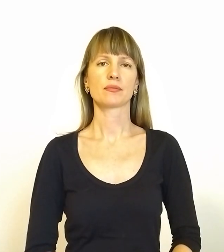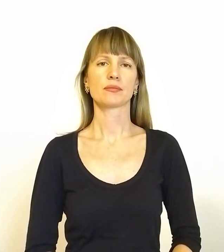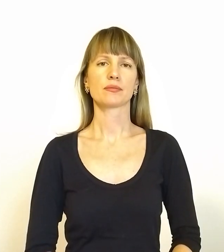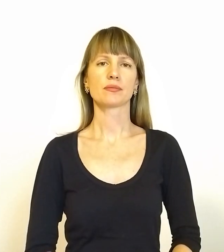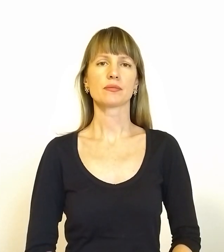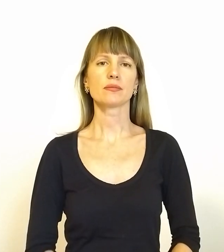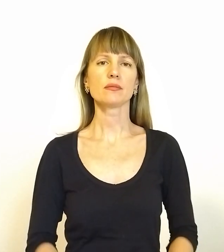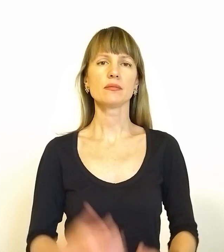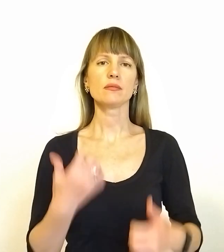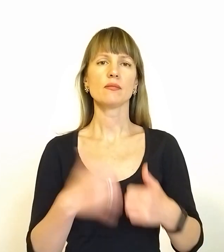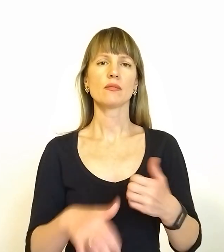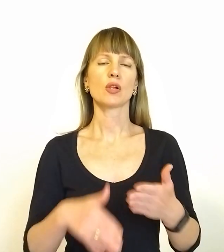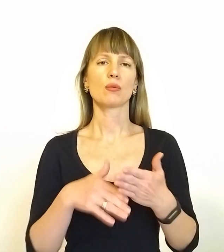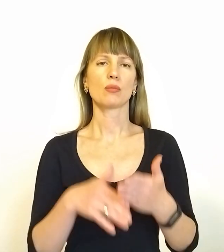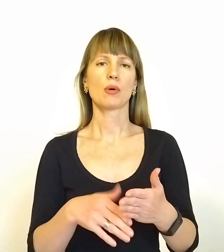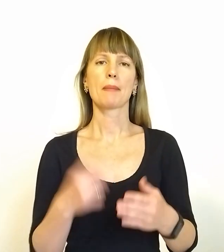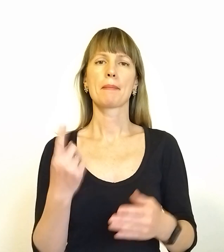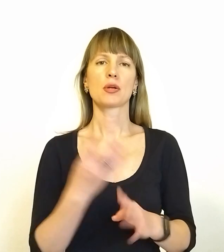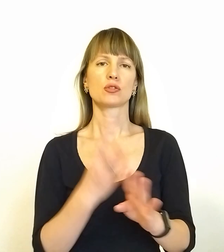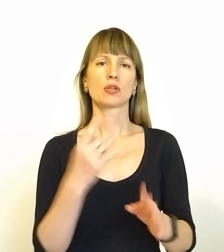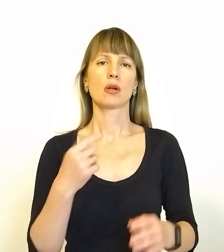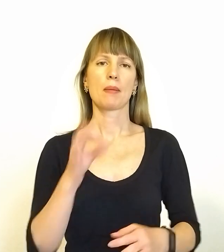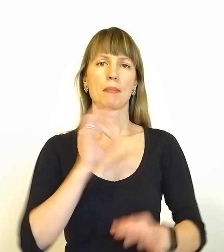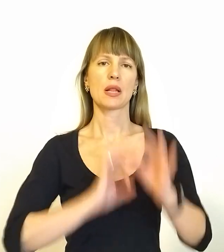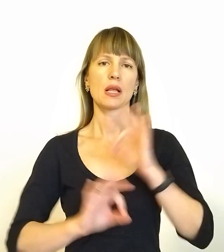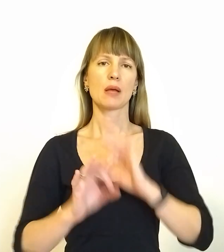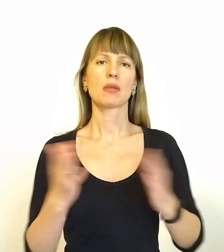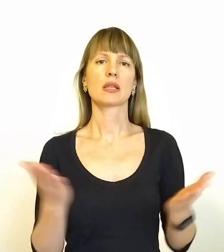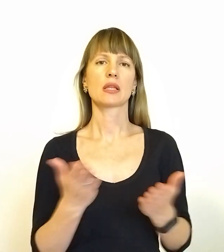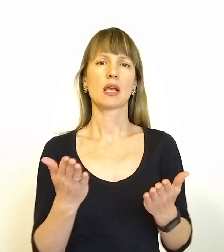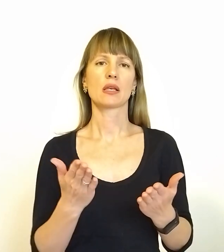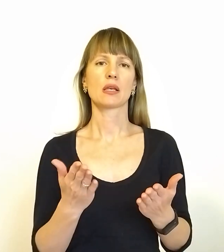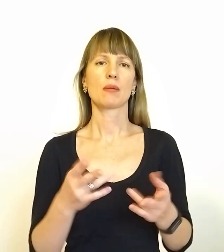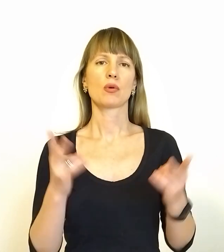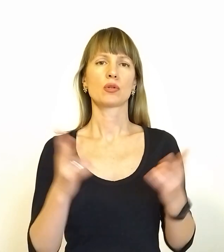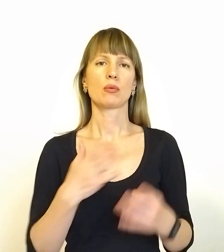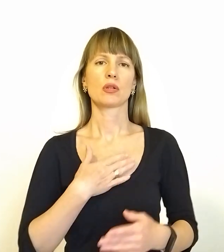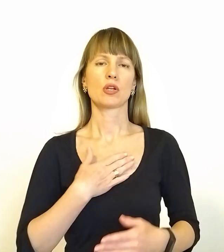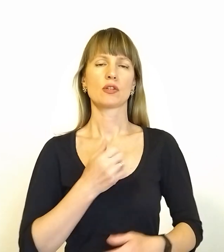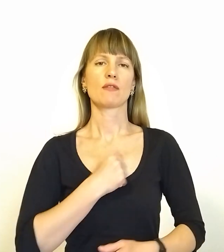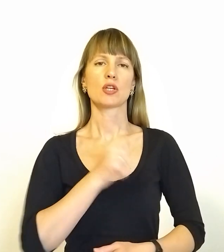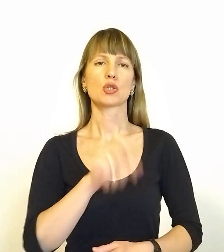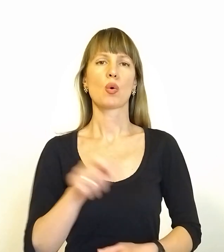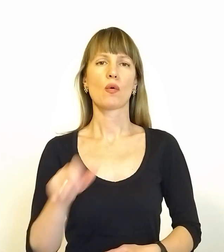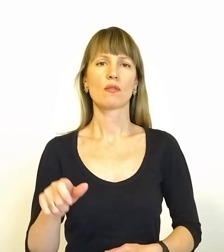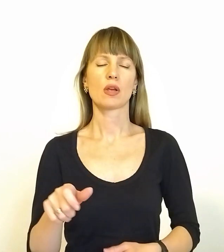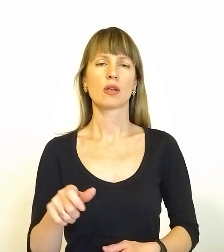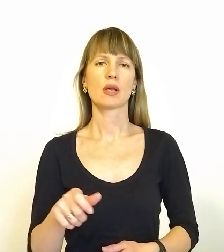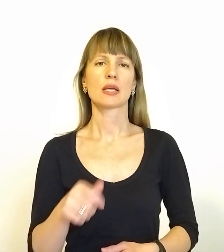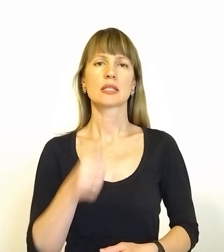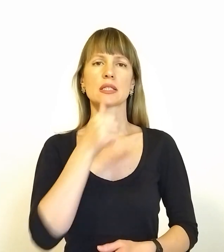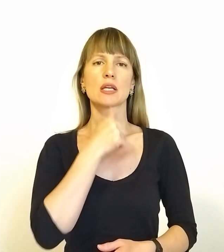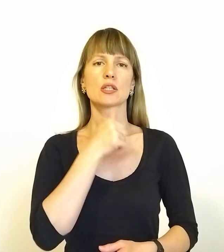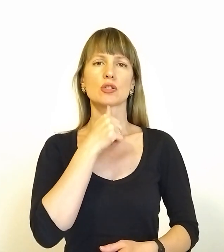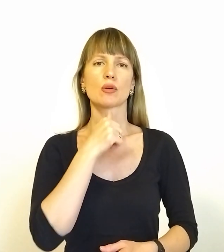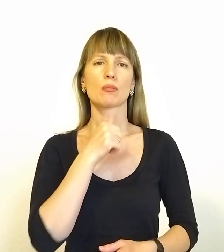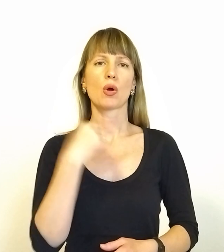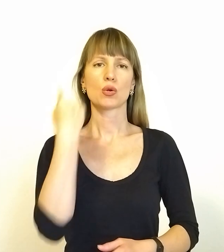Серед допомоги, в першу чергу, медикаменти, яких потребують наші військові, засоби особистої